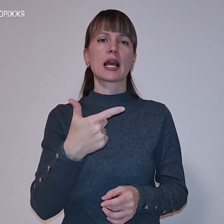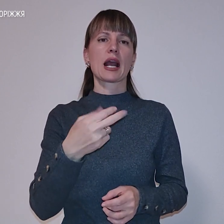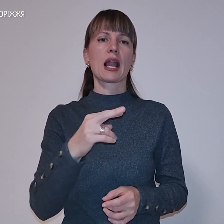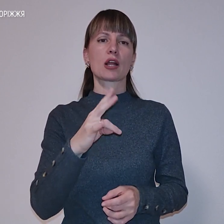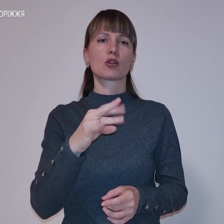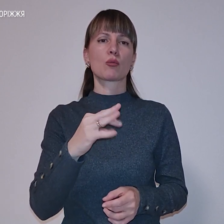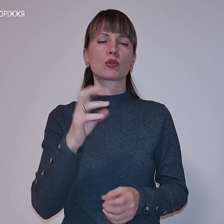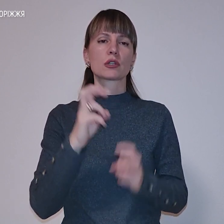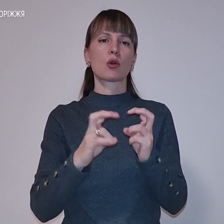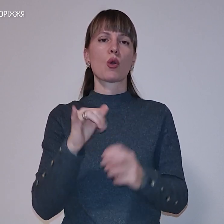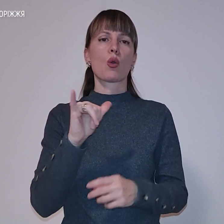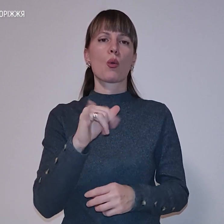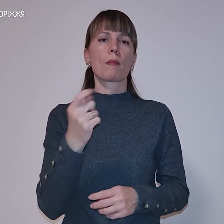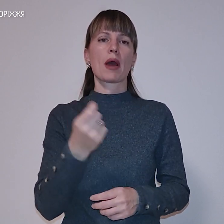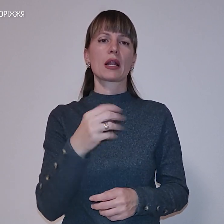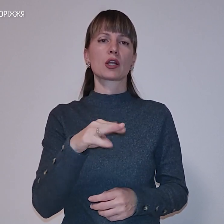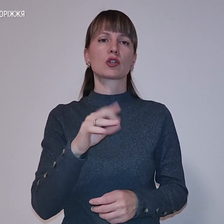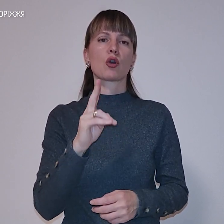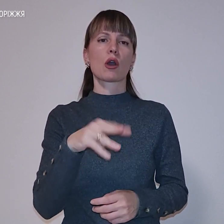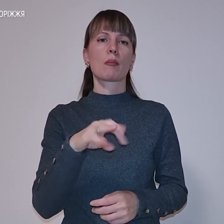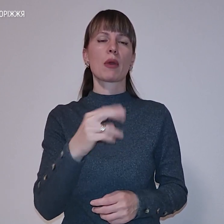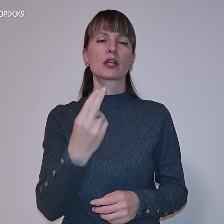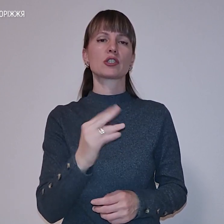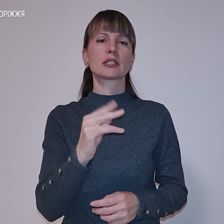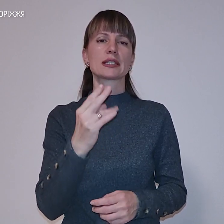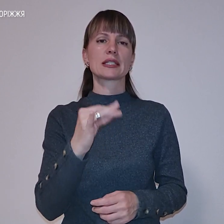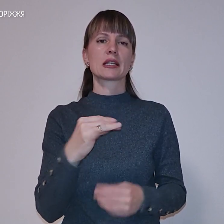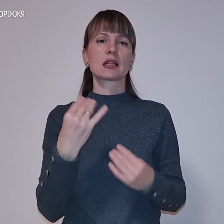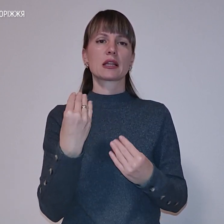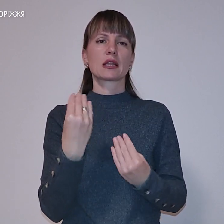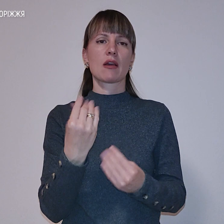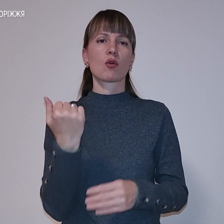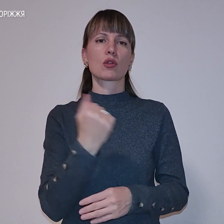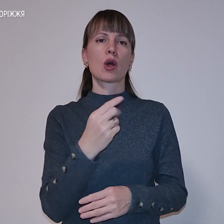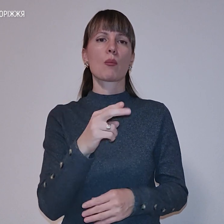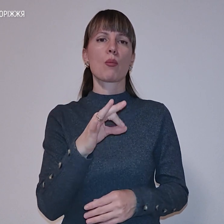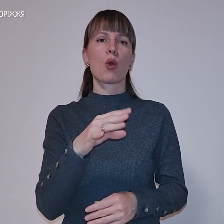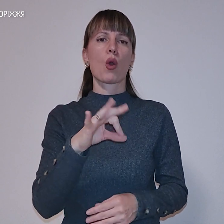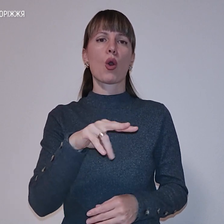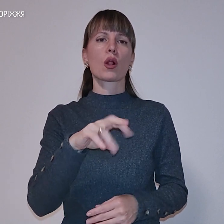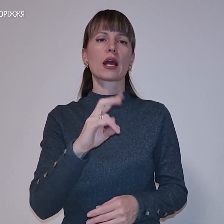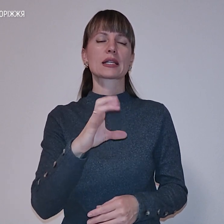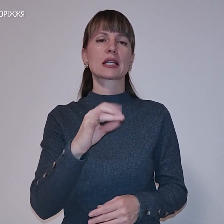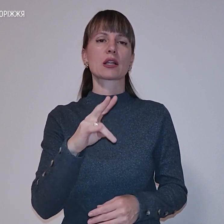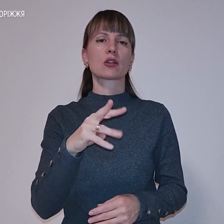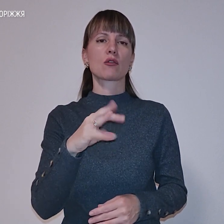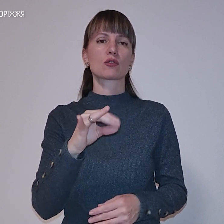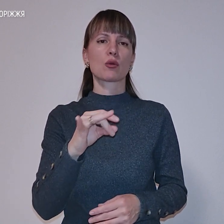Токмаксі та завдав удару по Олександрівському району міста Запоріжжя. Там пролунав потужний вибил.